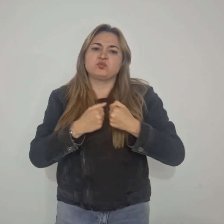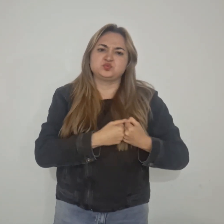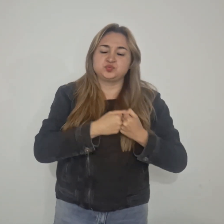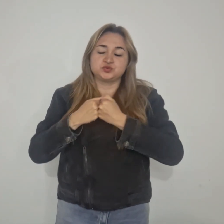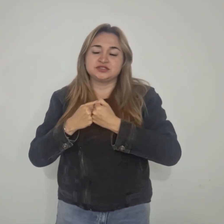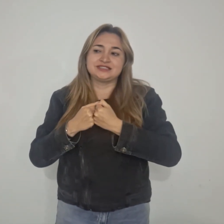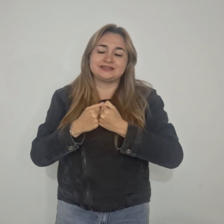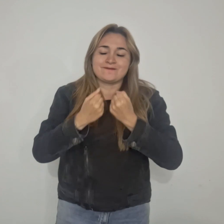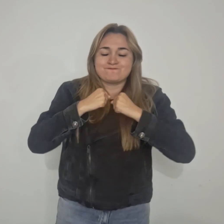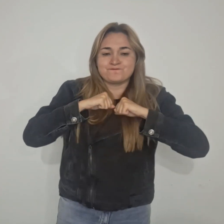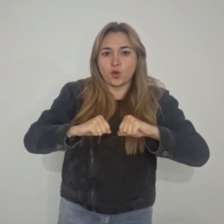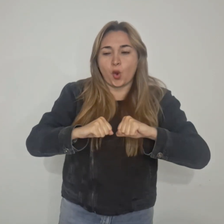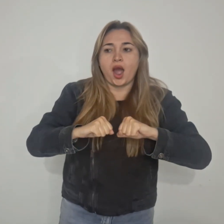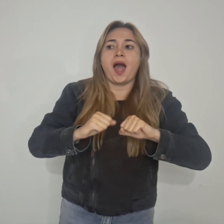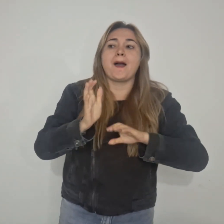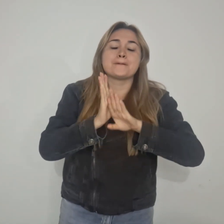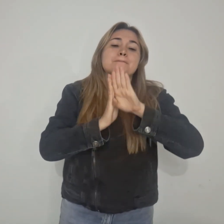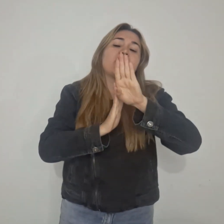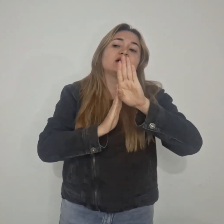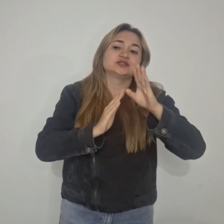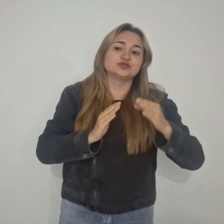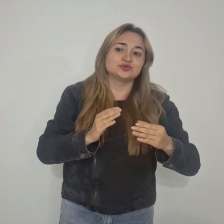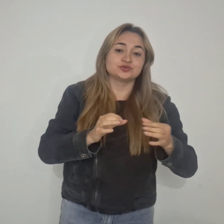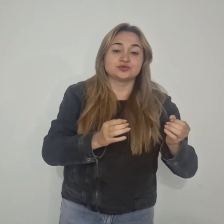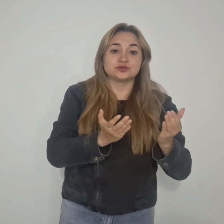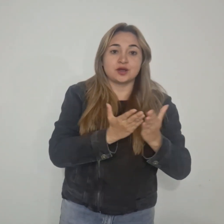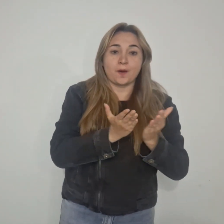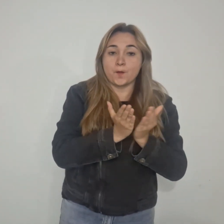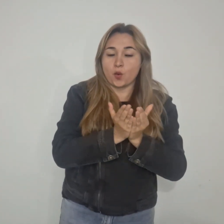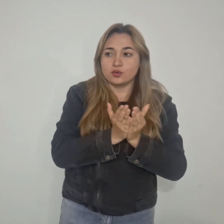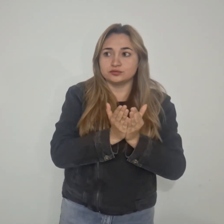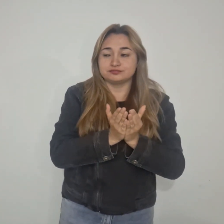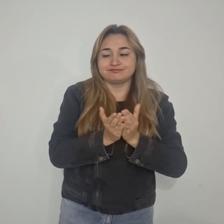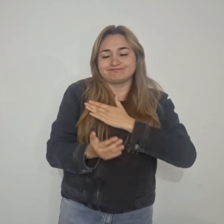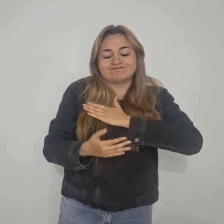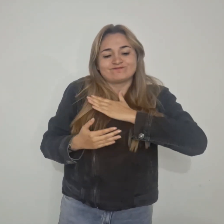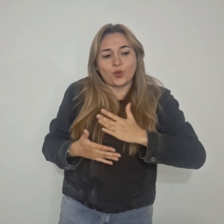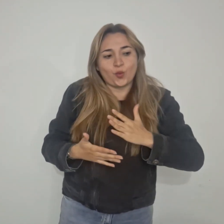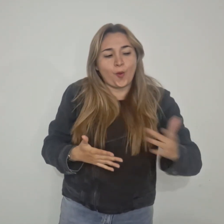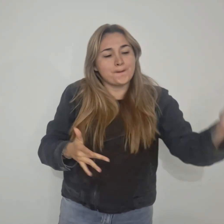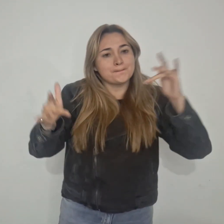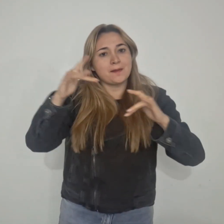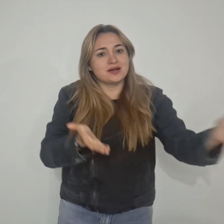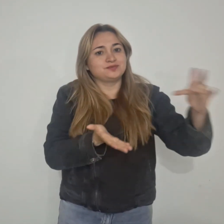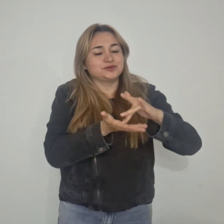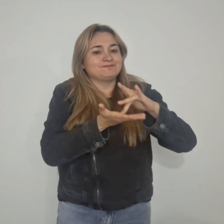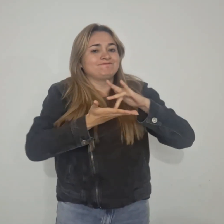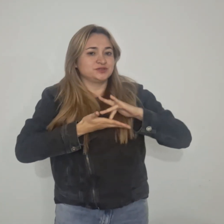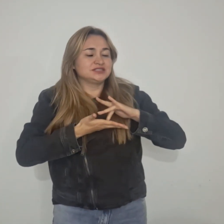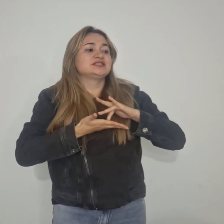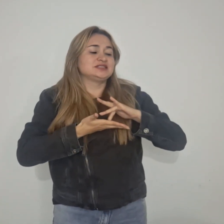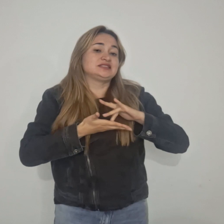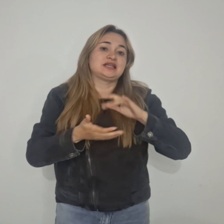desarrollo académico local. Es un honor para nosotros recibir a representantes de países como Rusia,